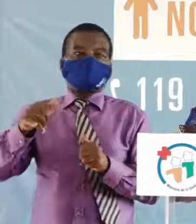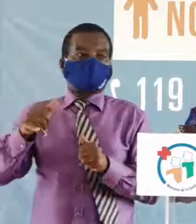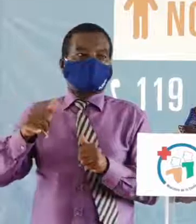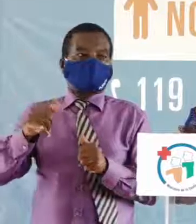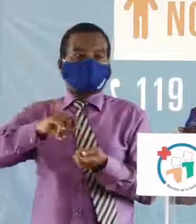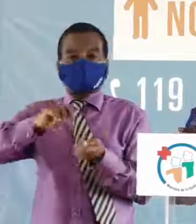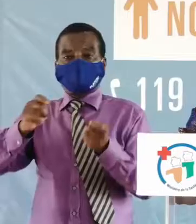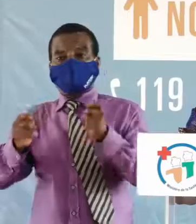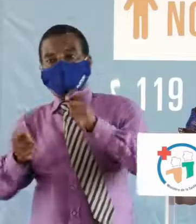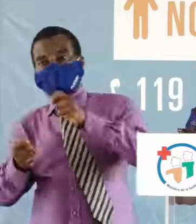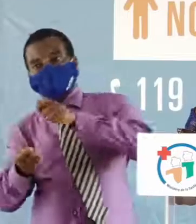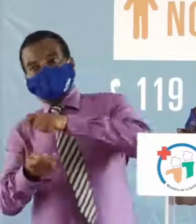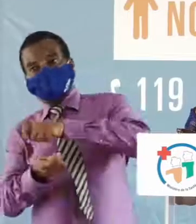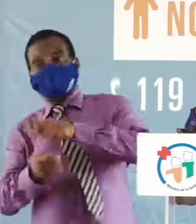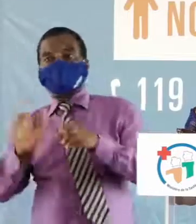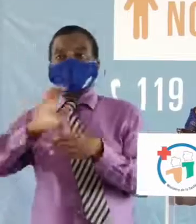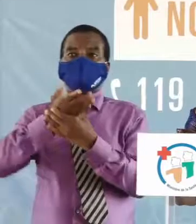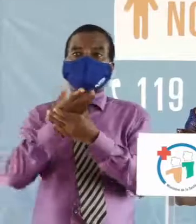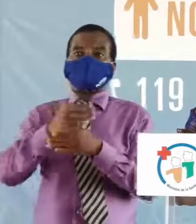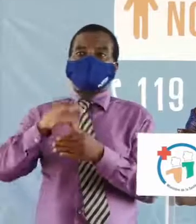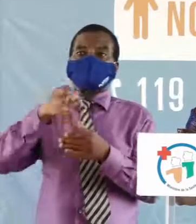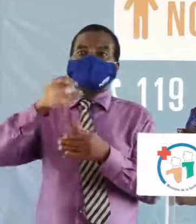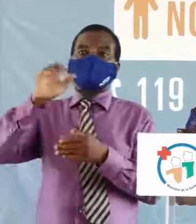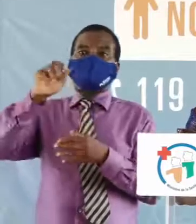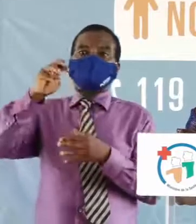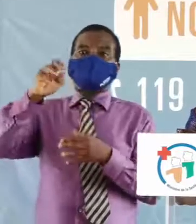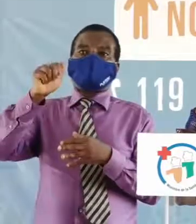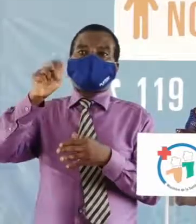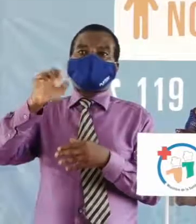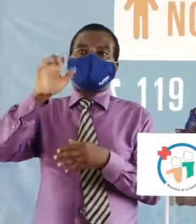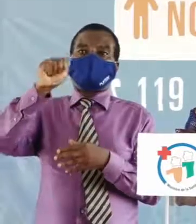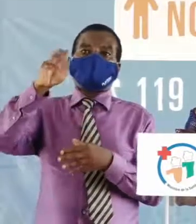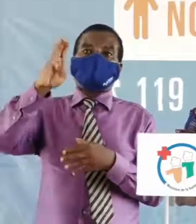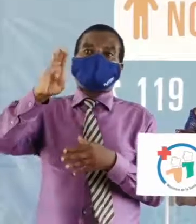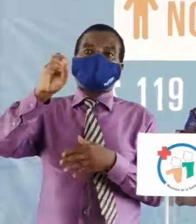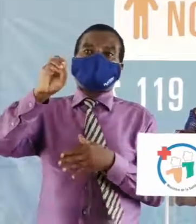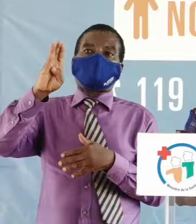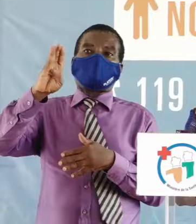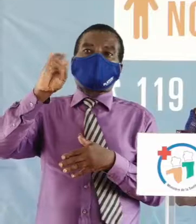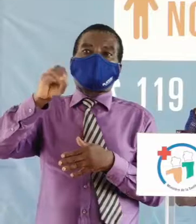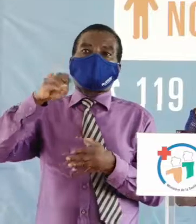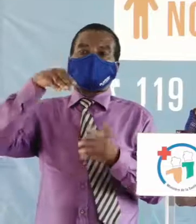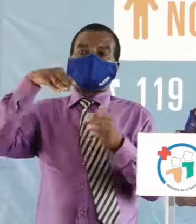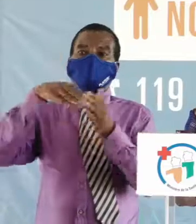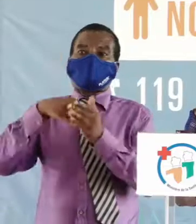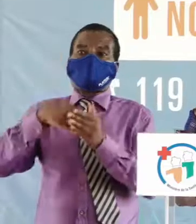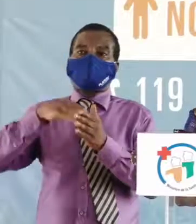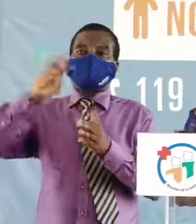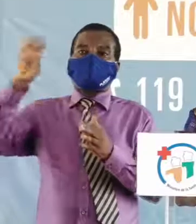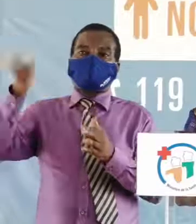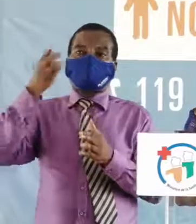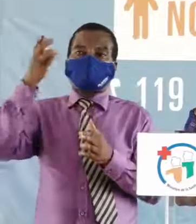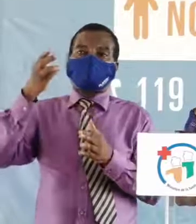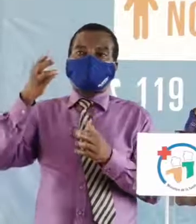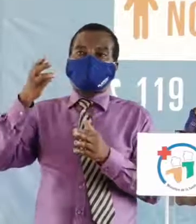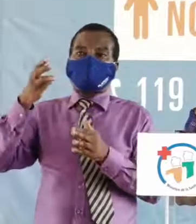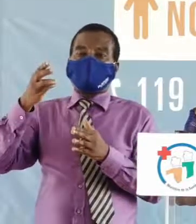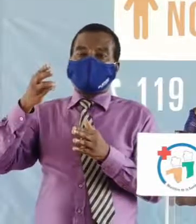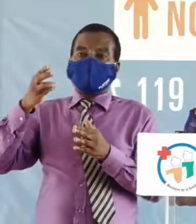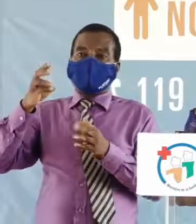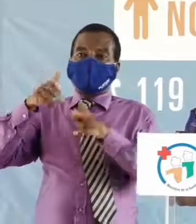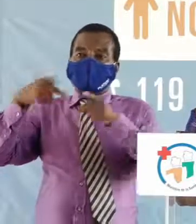inversion entre Makori et Kokodi. Abobo en troisième position contre la sixième place qu'il occupait